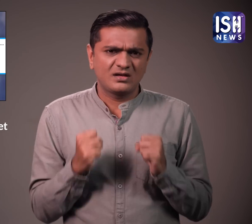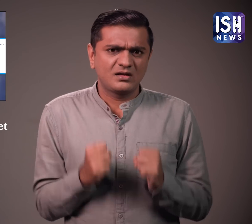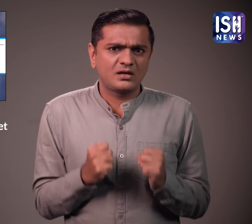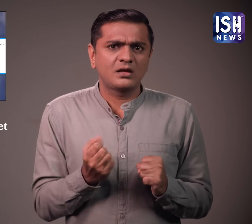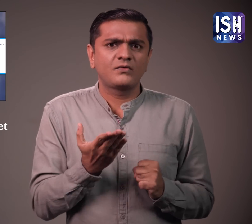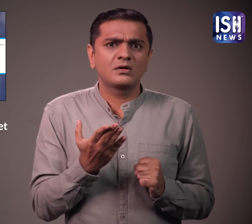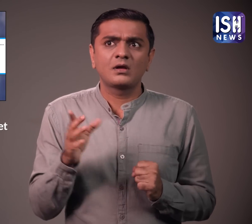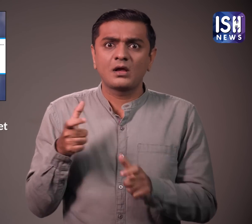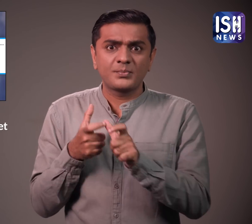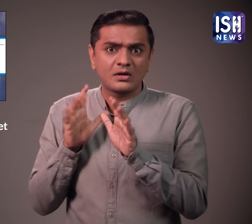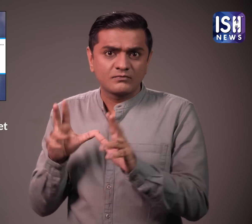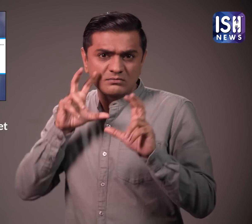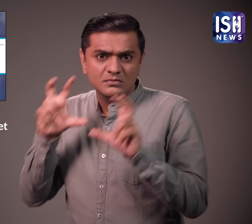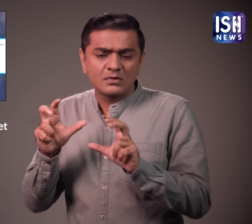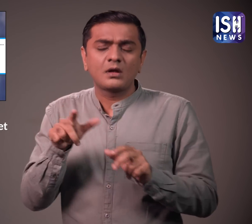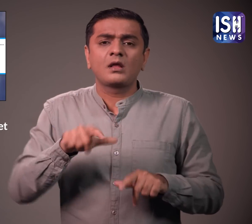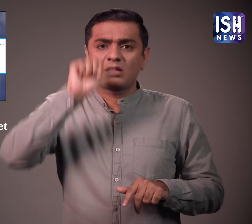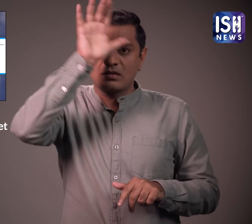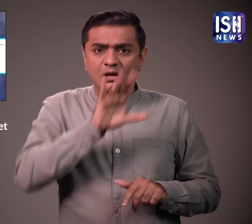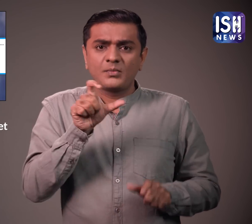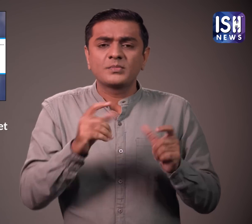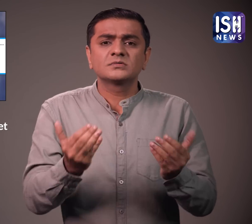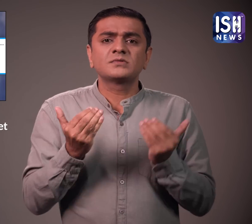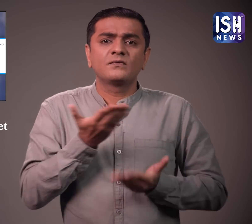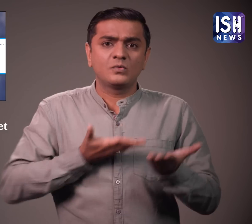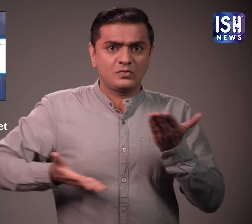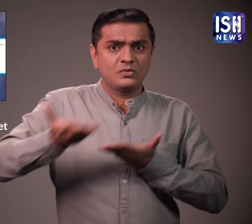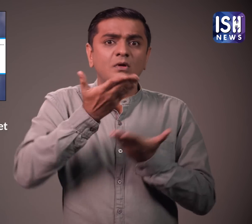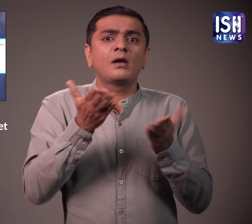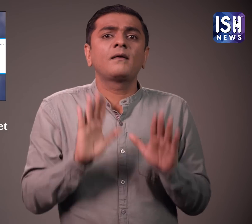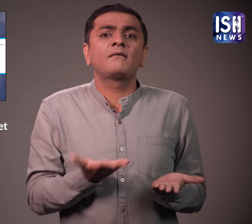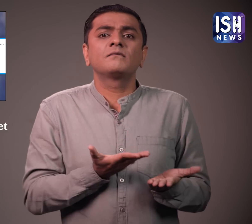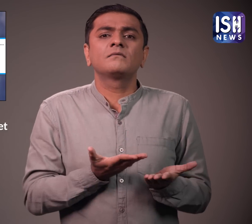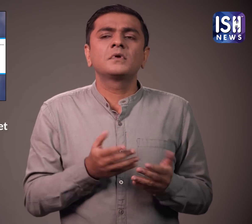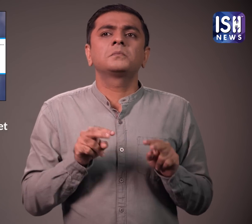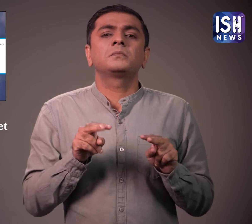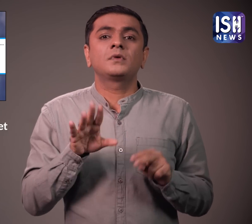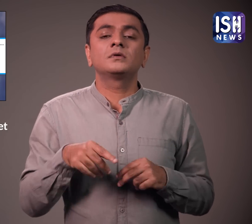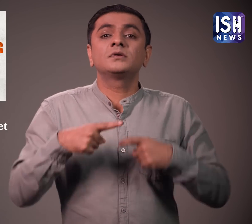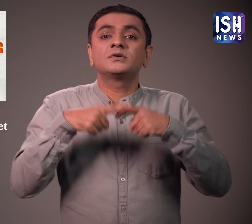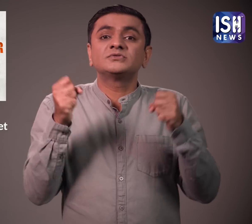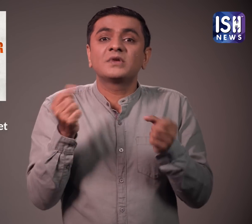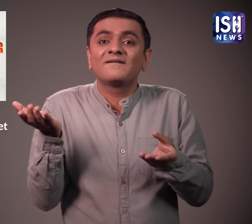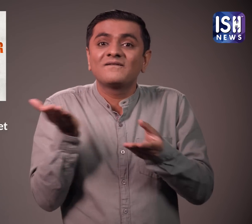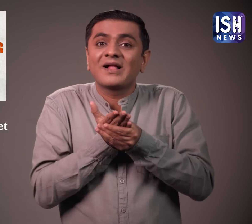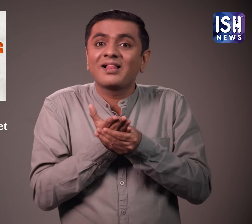बहुत मुश्किल हो जाएगा हम उनकी बतौलत सुरक्षित है दकश्मीर फाइल्स के